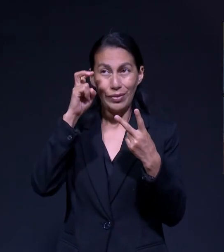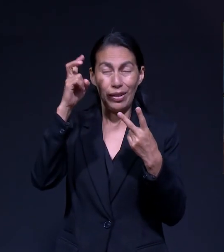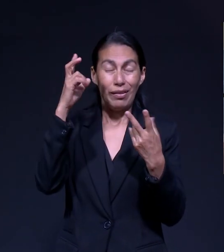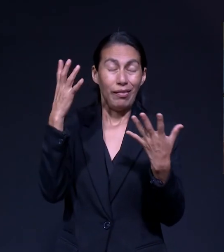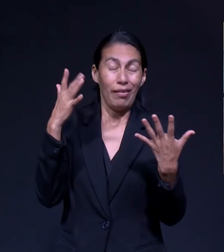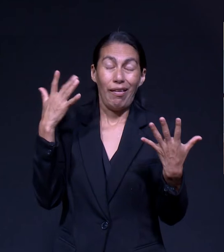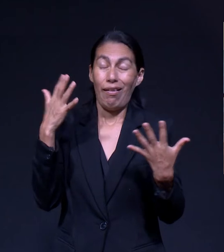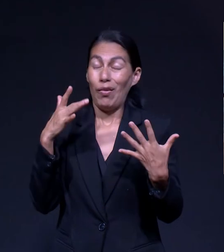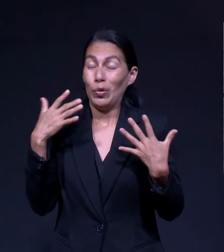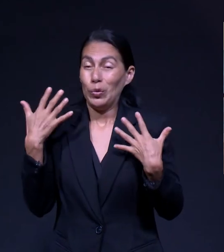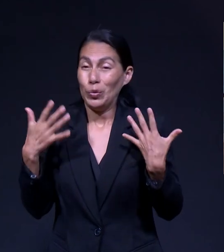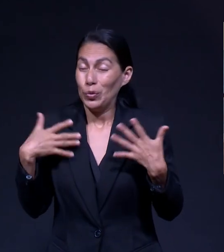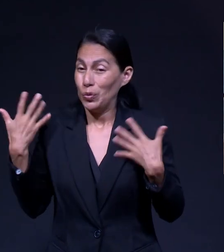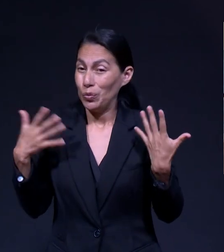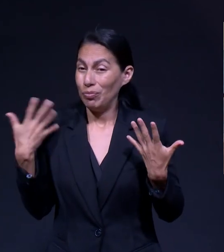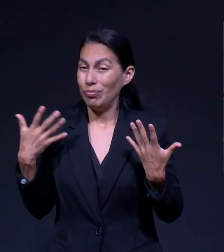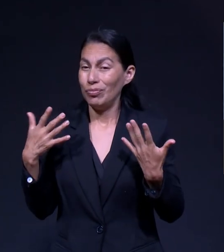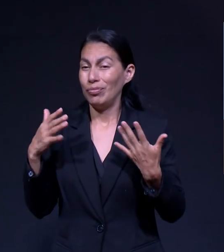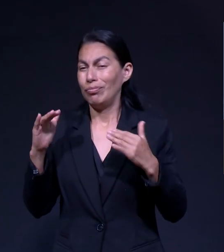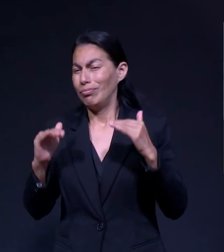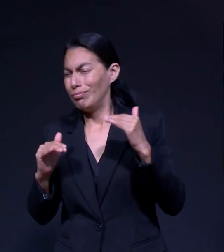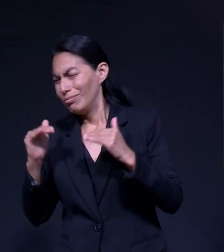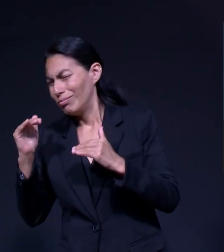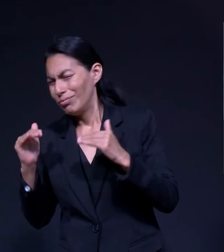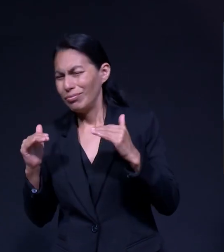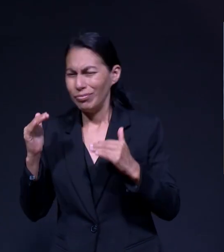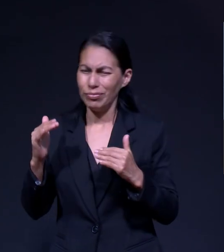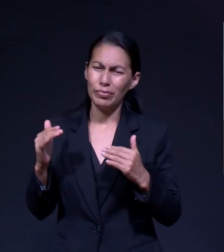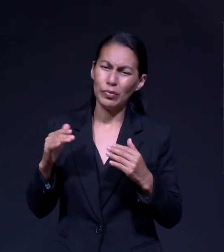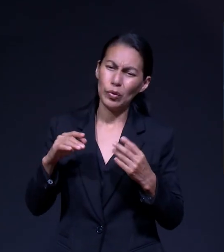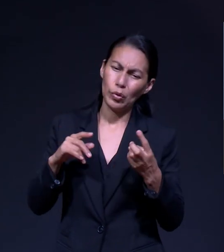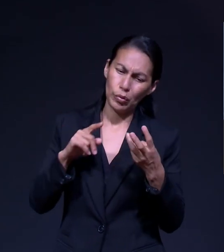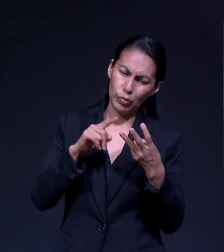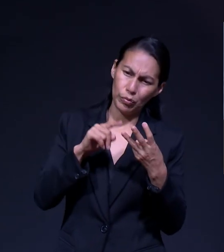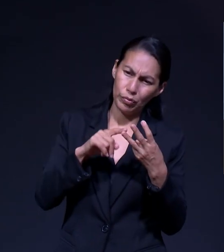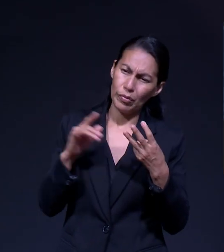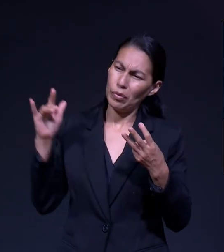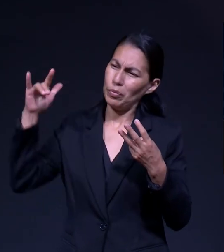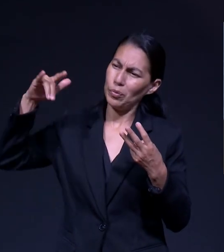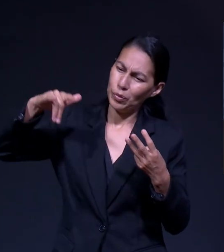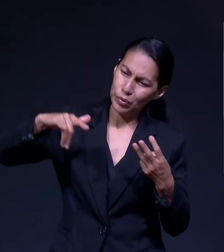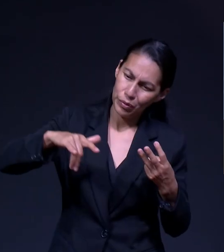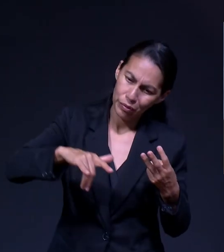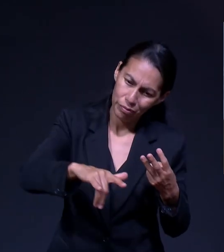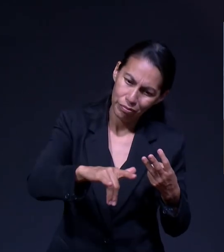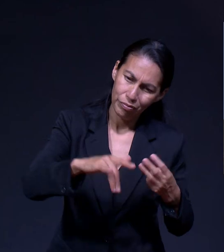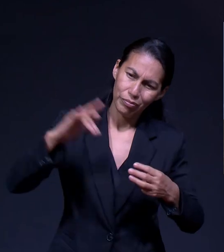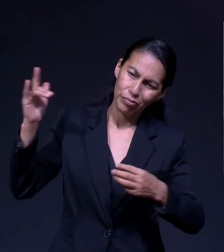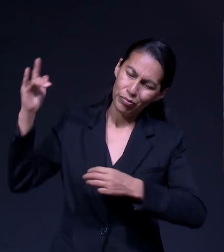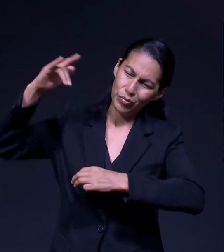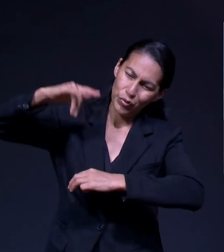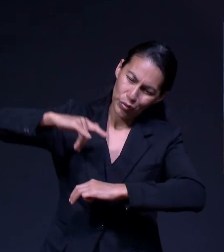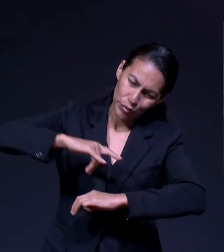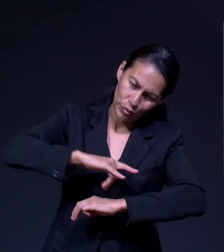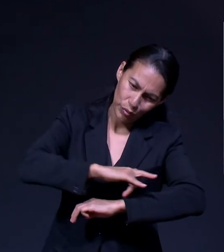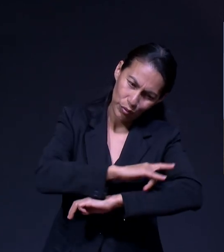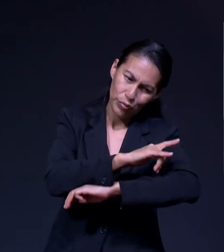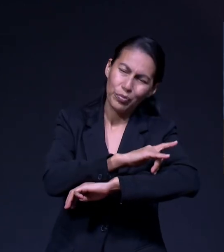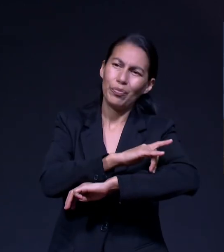El Tercero Pista De Aterrizaje Y El Cuarto Hogar Dulce Hogar Todo Gira En